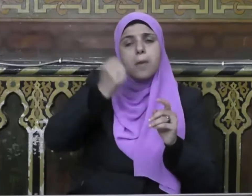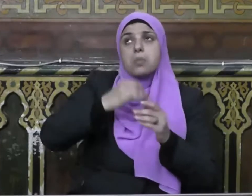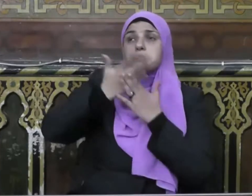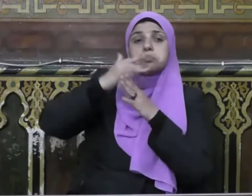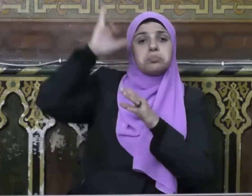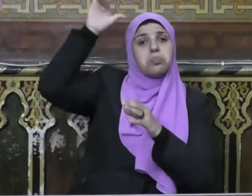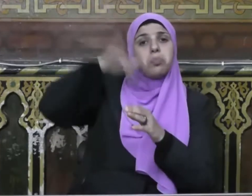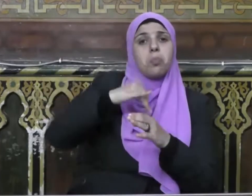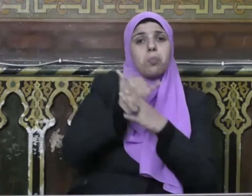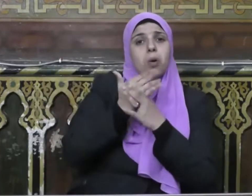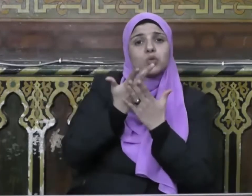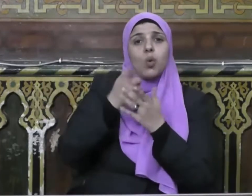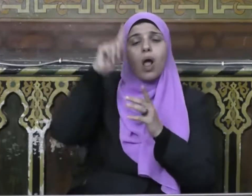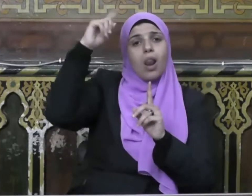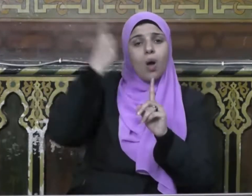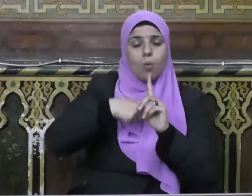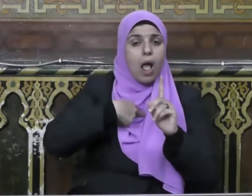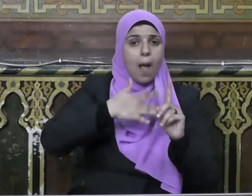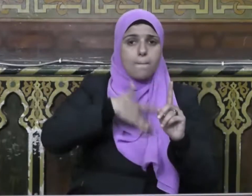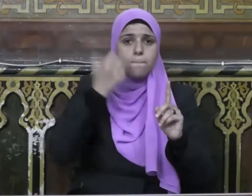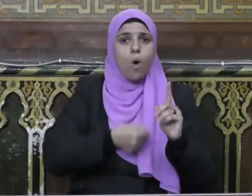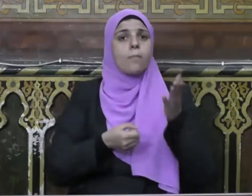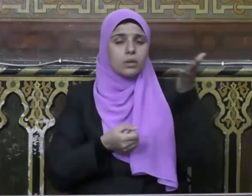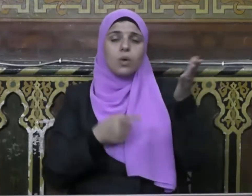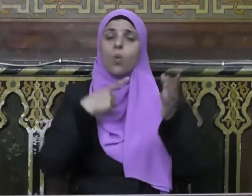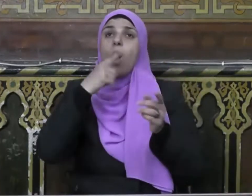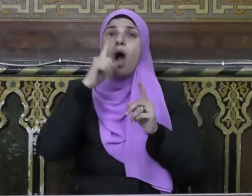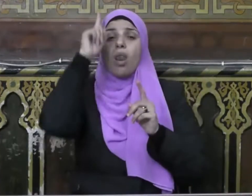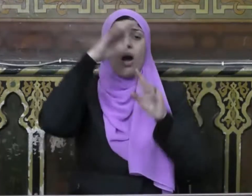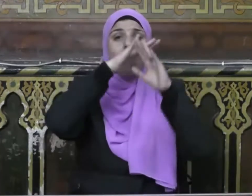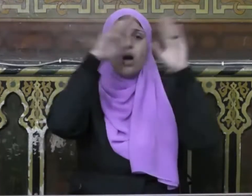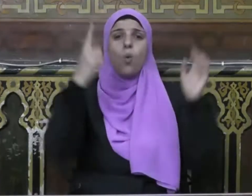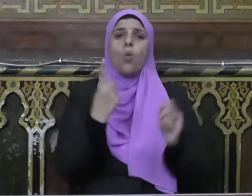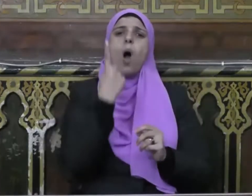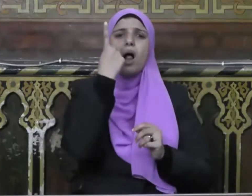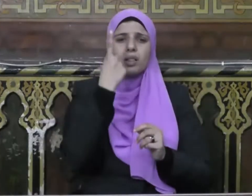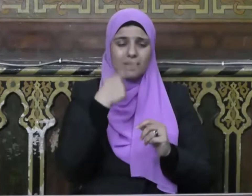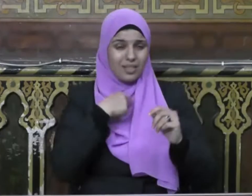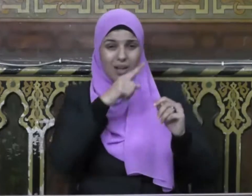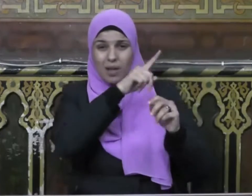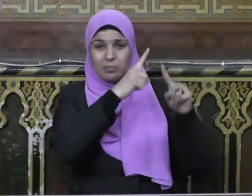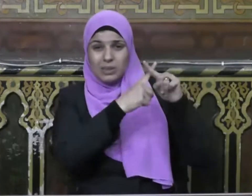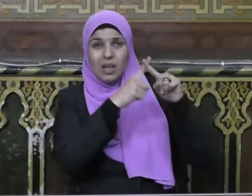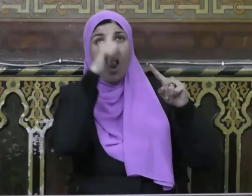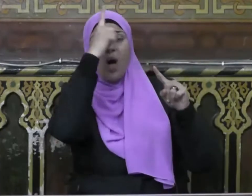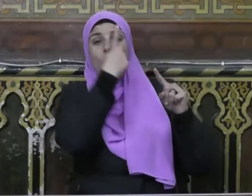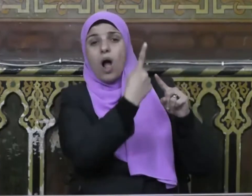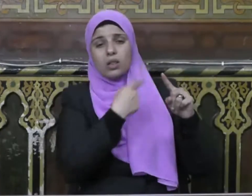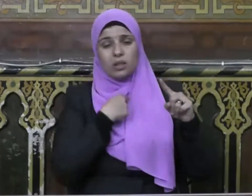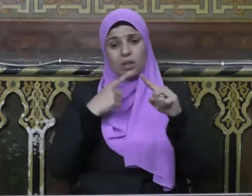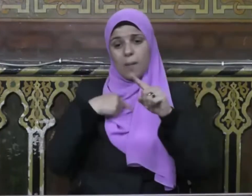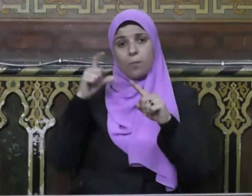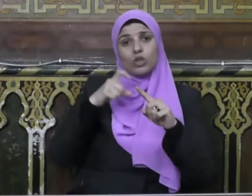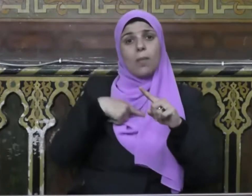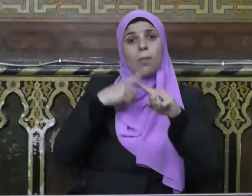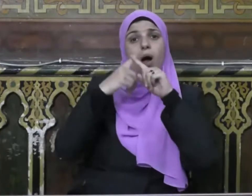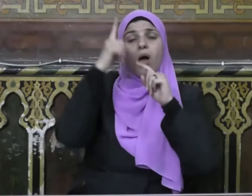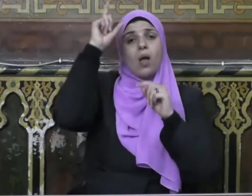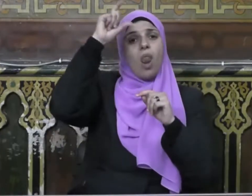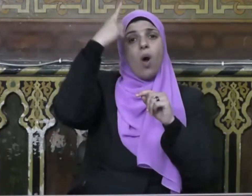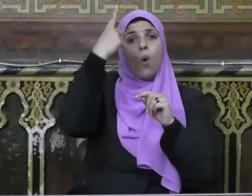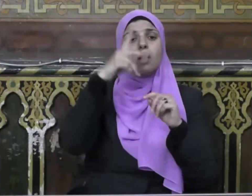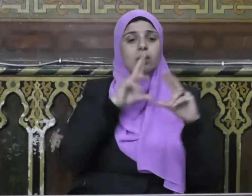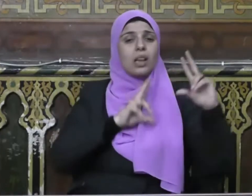بالذي أنزل إلينا وأنزل إليكم وإلهنا وإلهكم واحد ونحن له